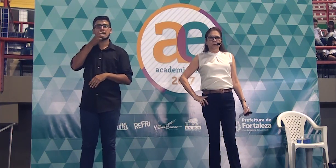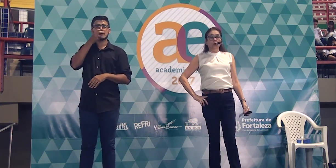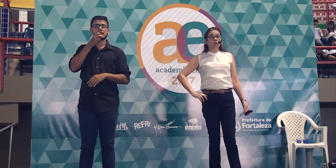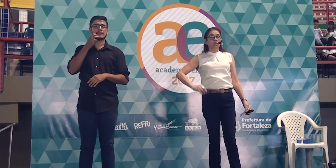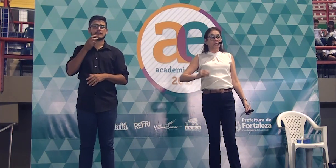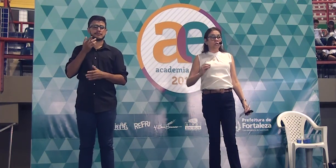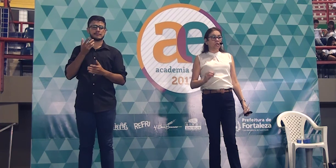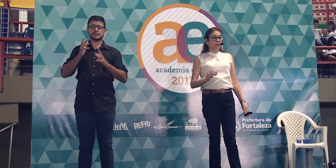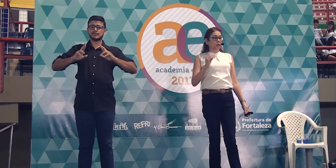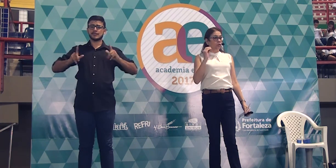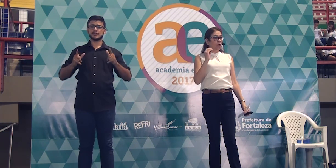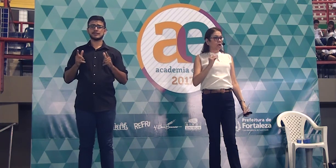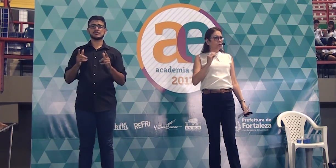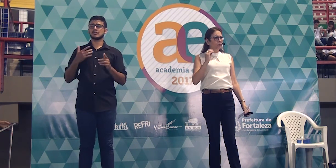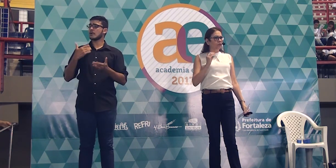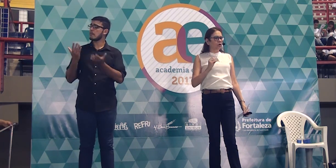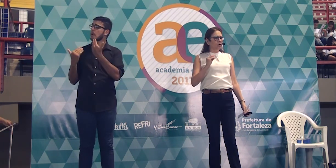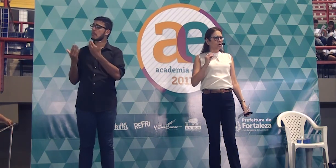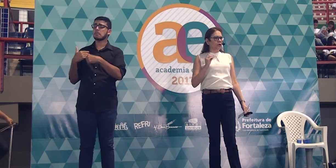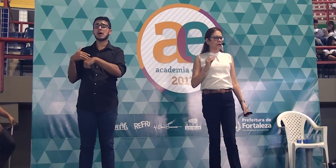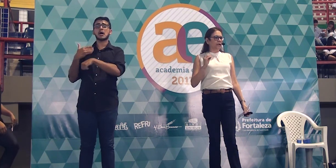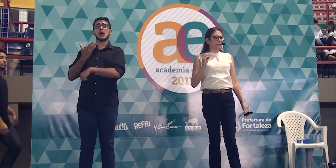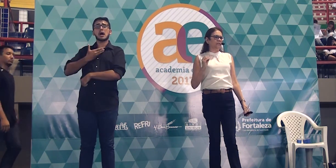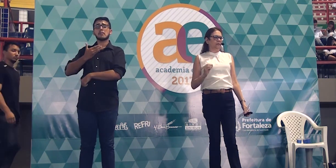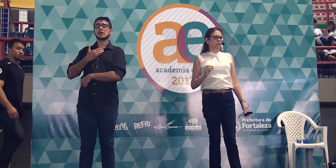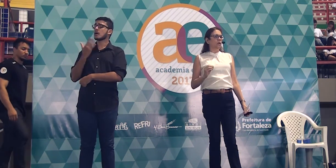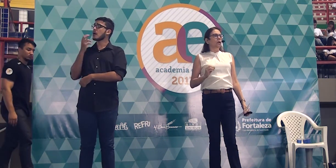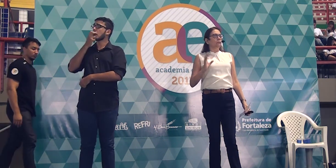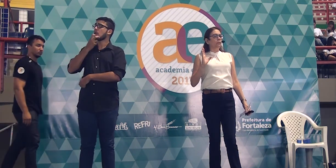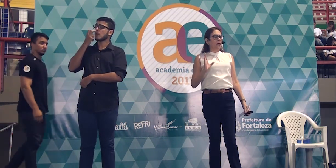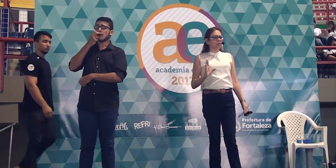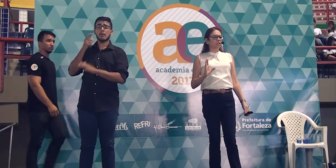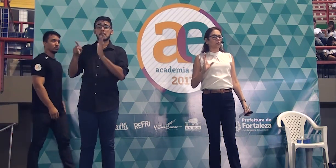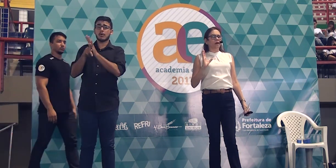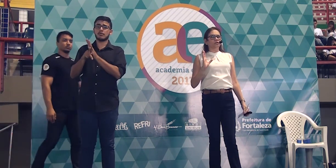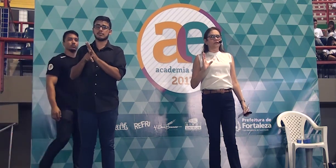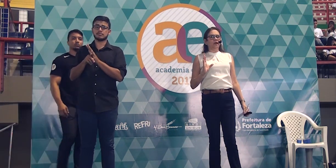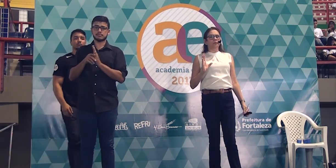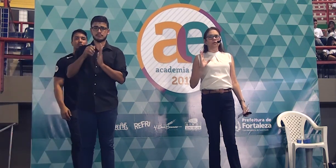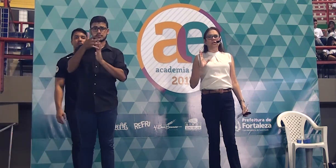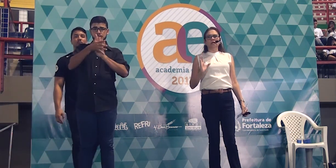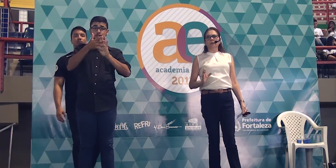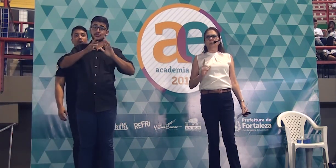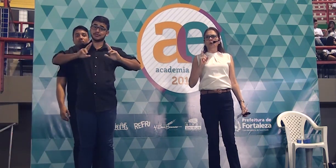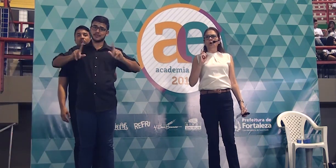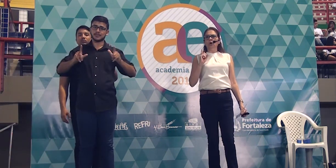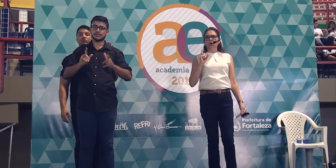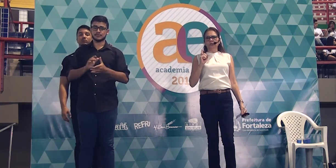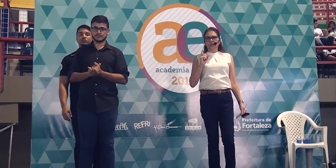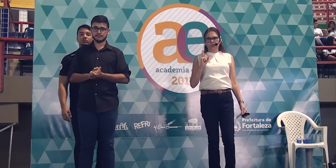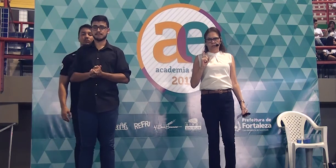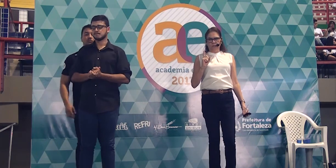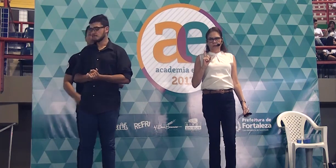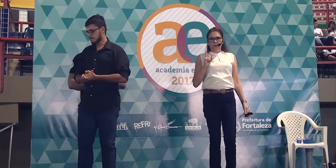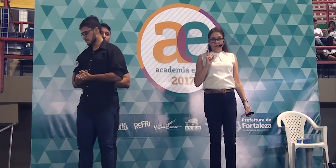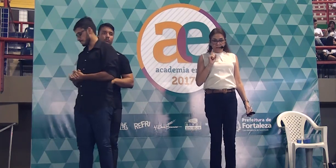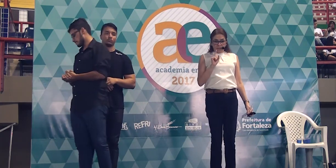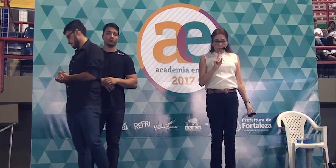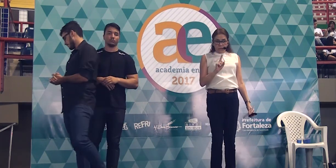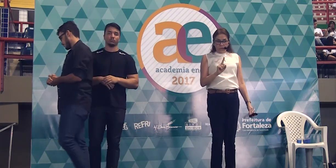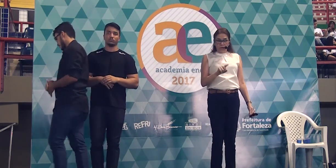Hoje em dia, eu não vou colocar na redação. Basta o advérbio de tempo, hoje.